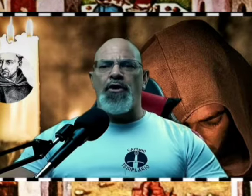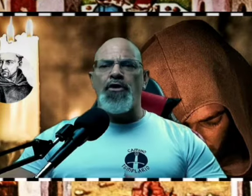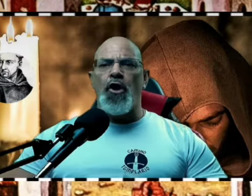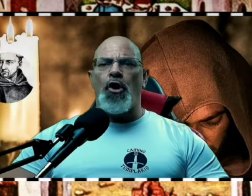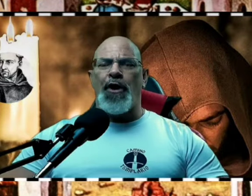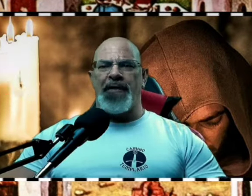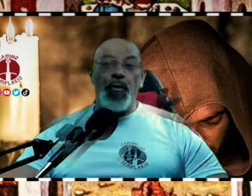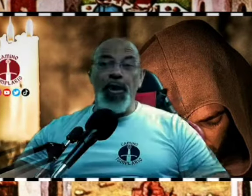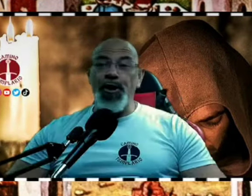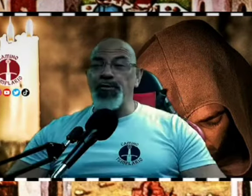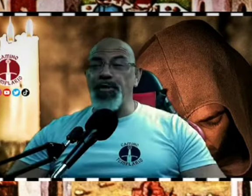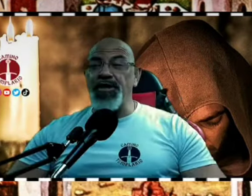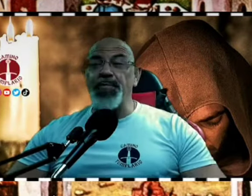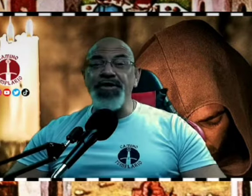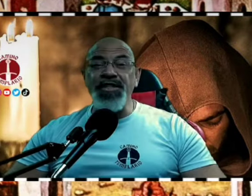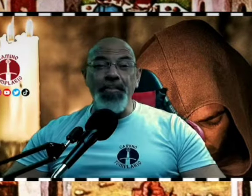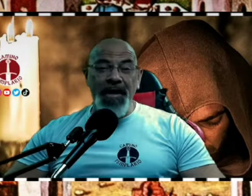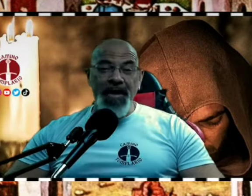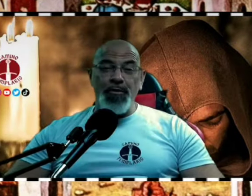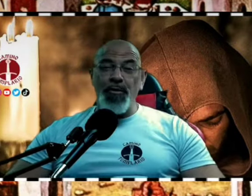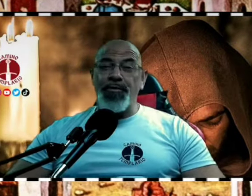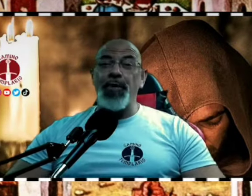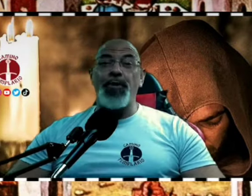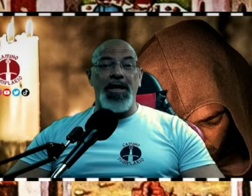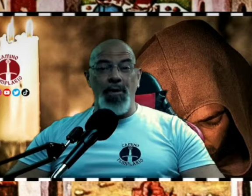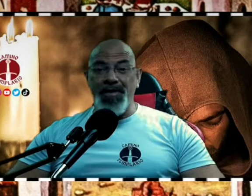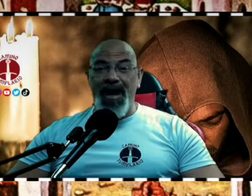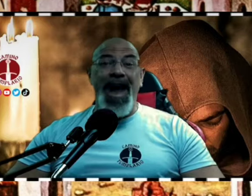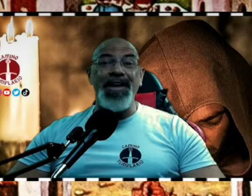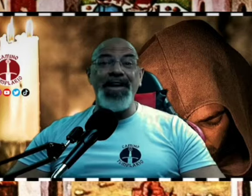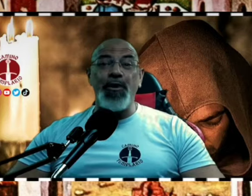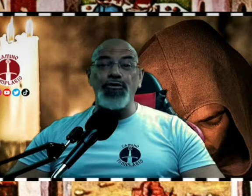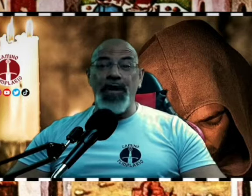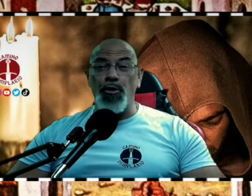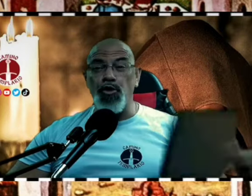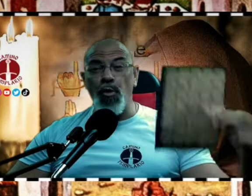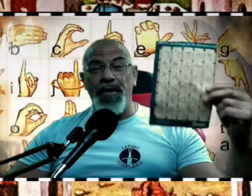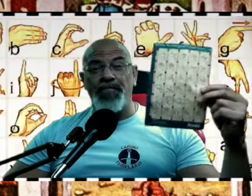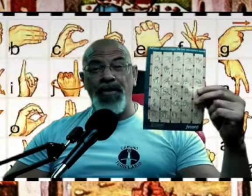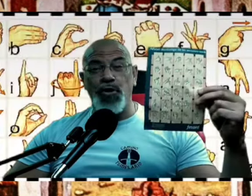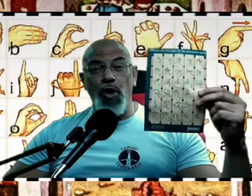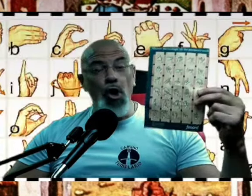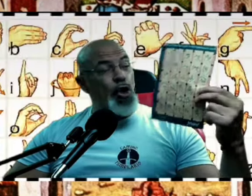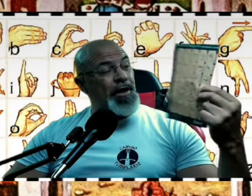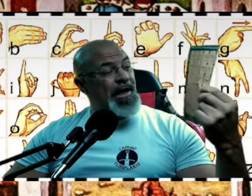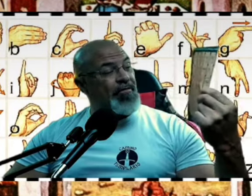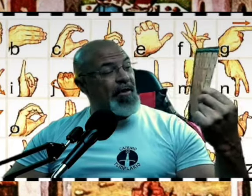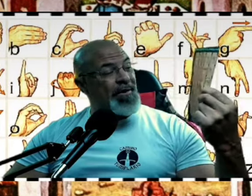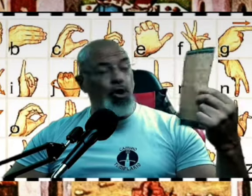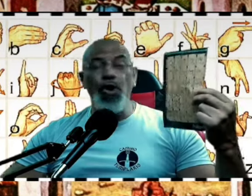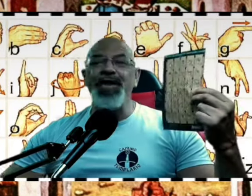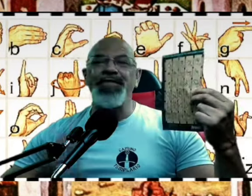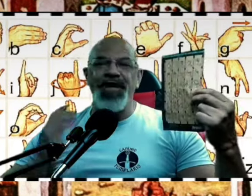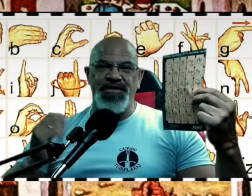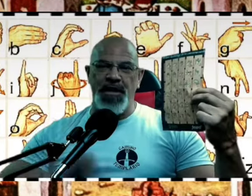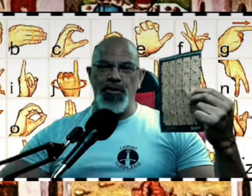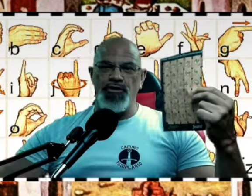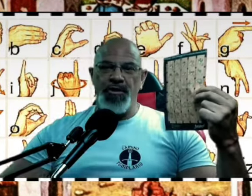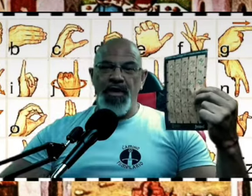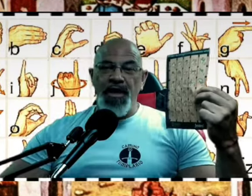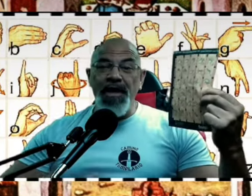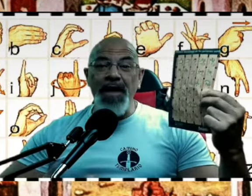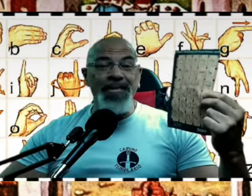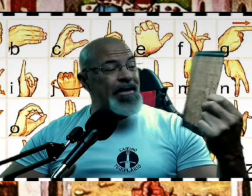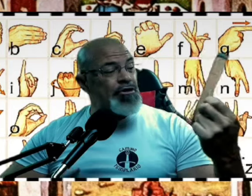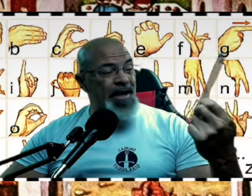la comunicación oral. Bueno amigos, pues después de esta pequeña introducción y por casualidad, ayer encontramos un panfleto con el alfabeto de